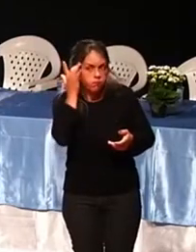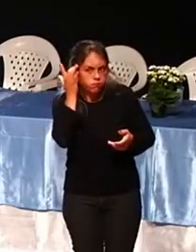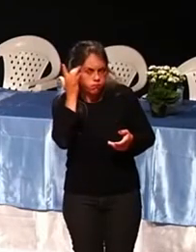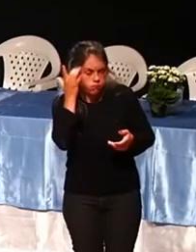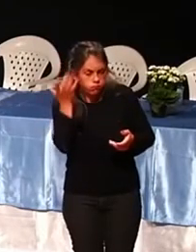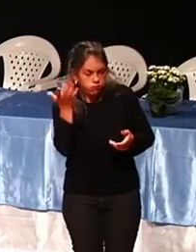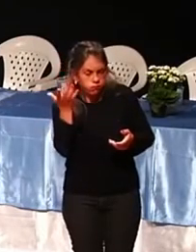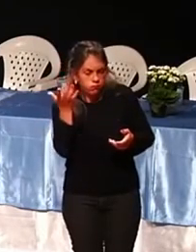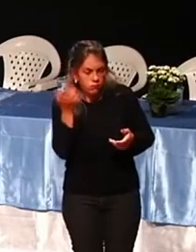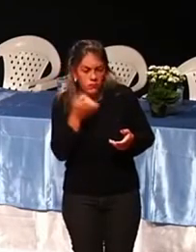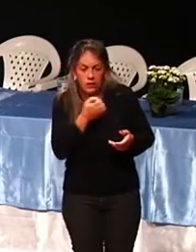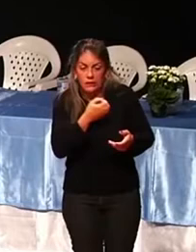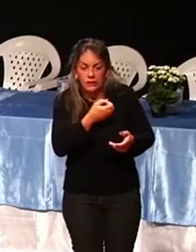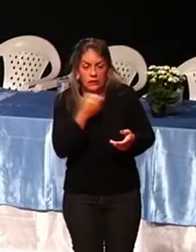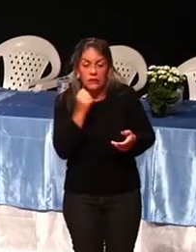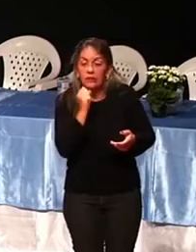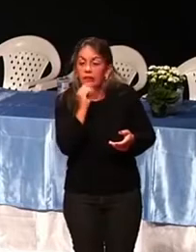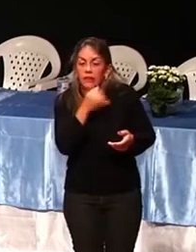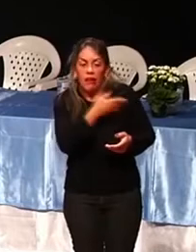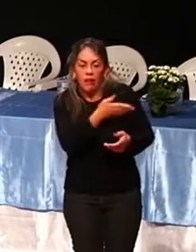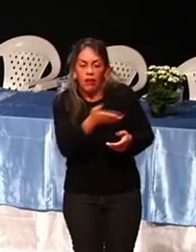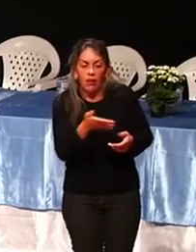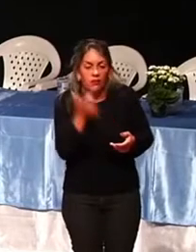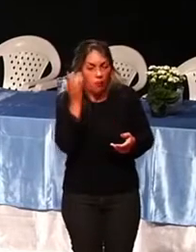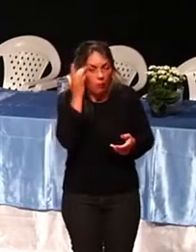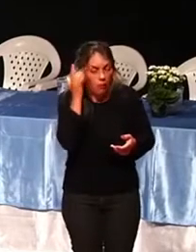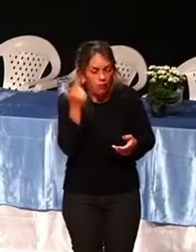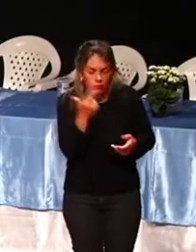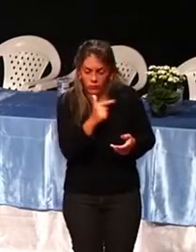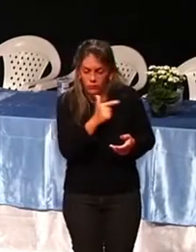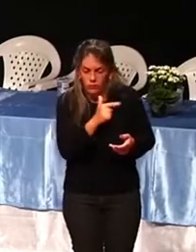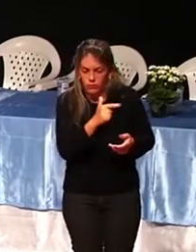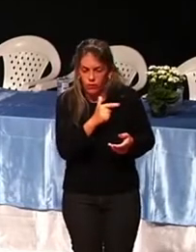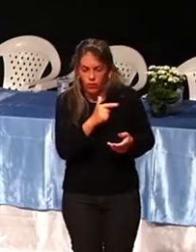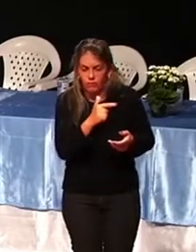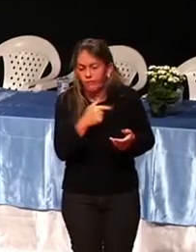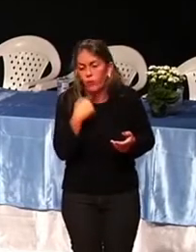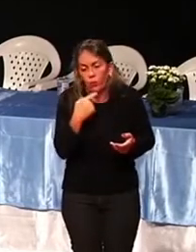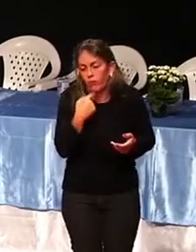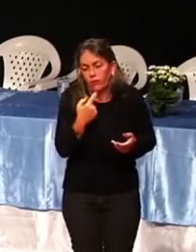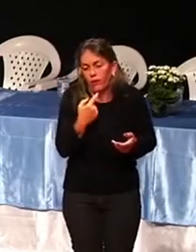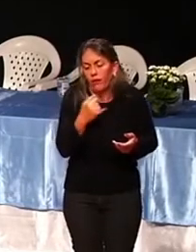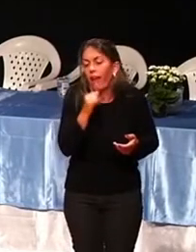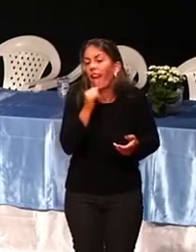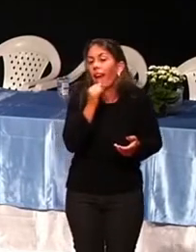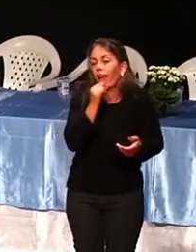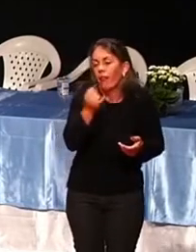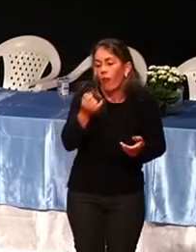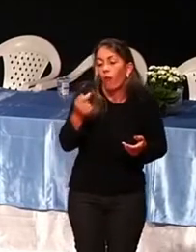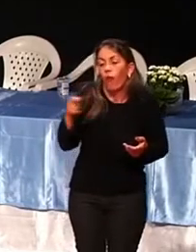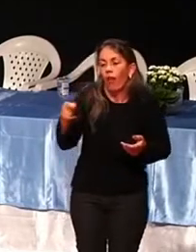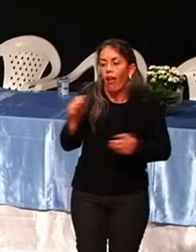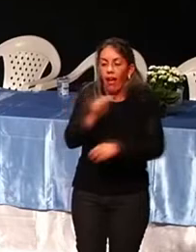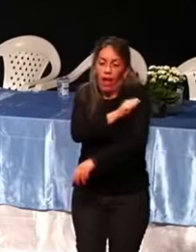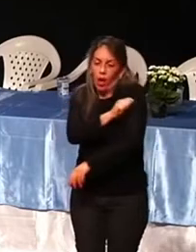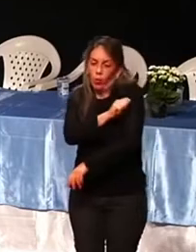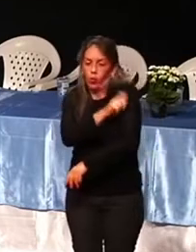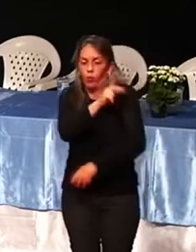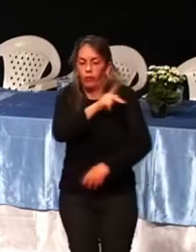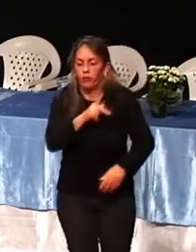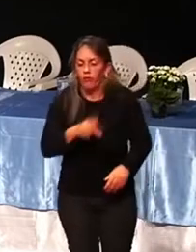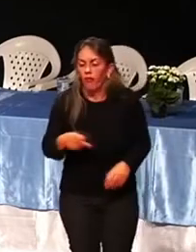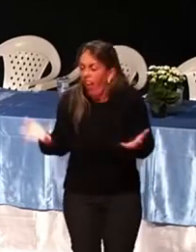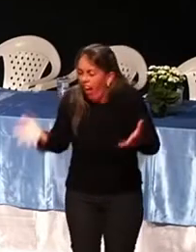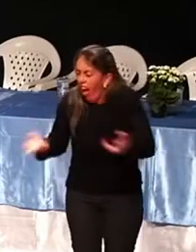não tem. Imagine eu falando para um aluno, não grita, gritando. Ele vai aprender pelo exemplo,